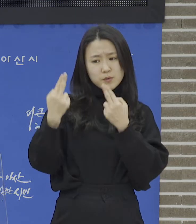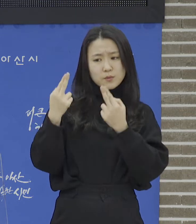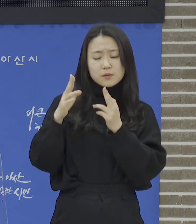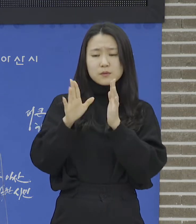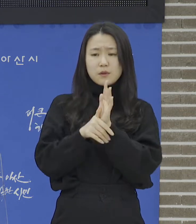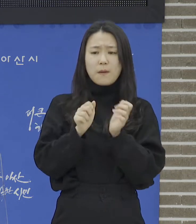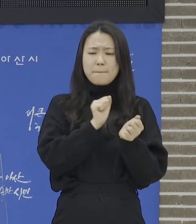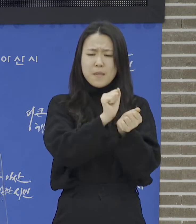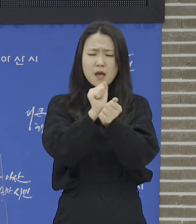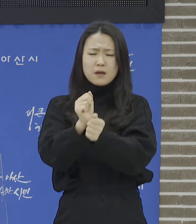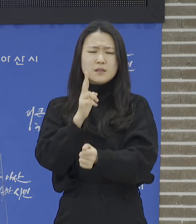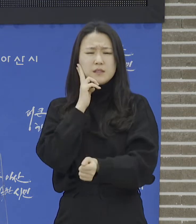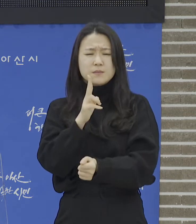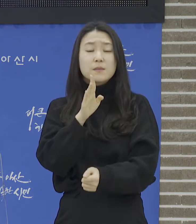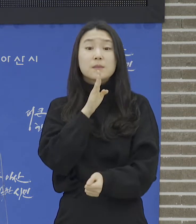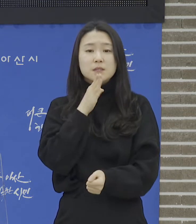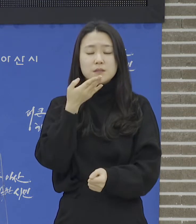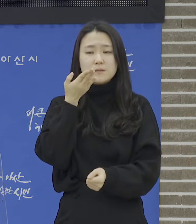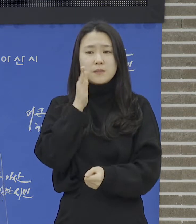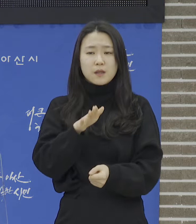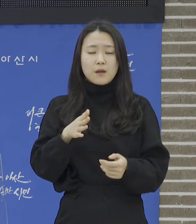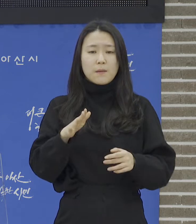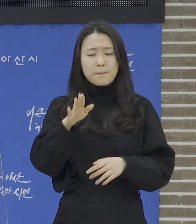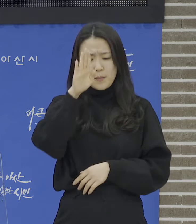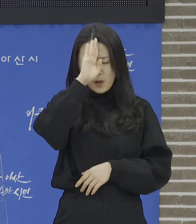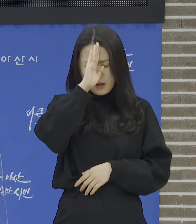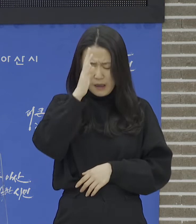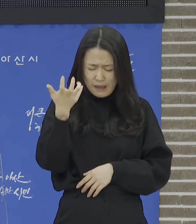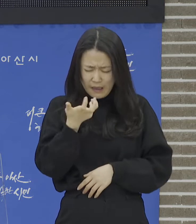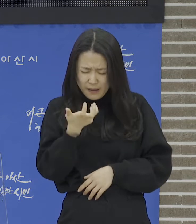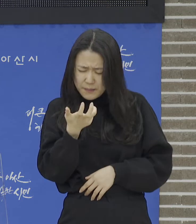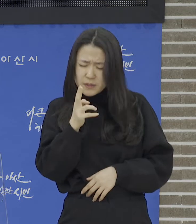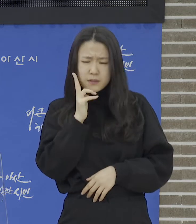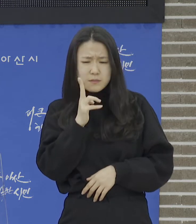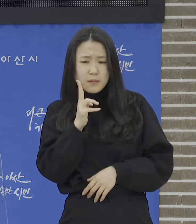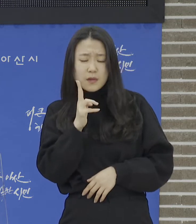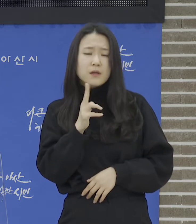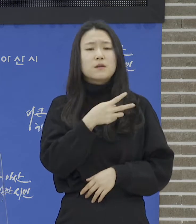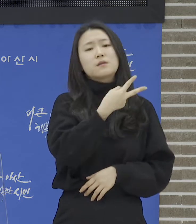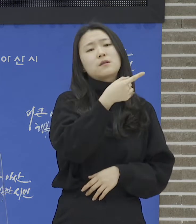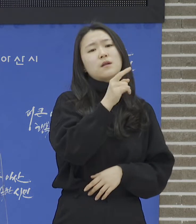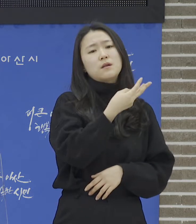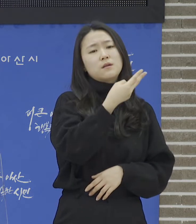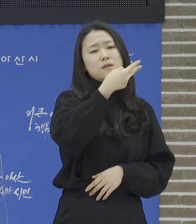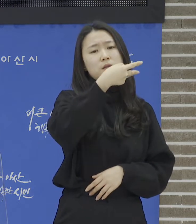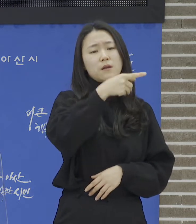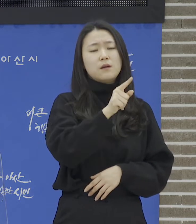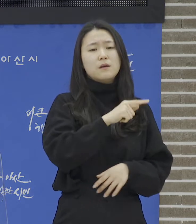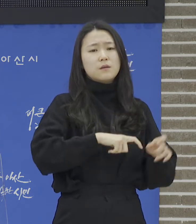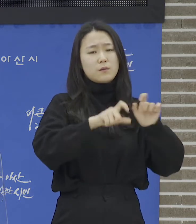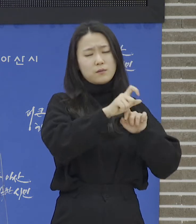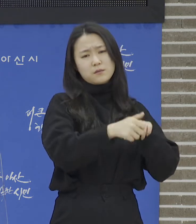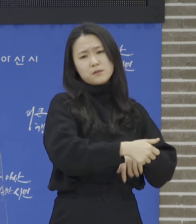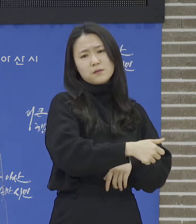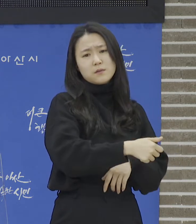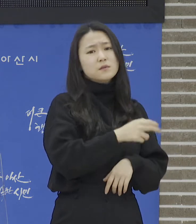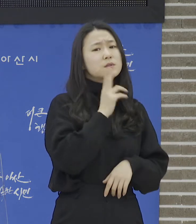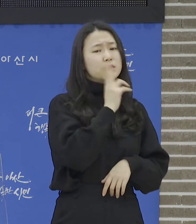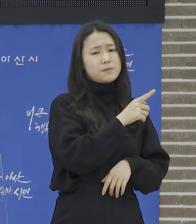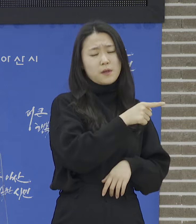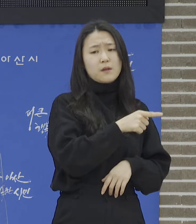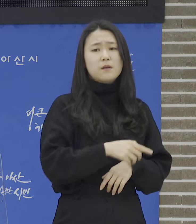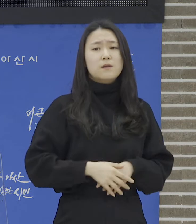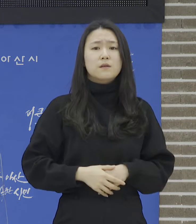예방접종에 대한 효과는 2차 접종 후 기간 경과에 따라 감소하나 중증